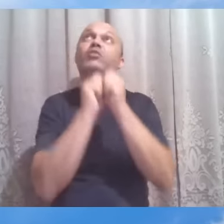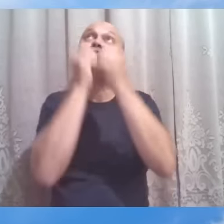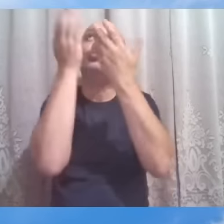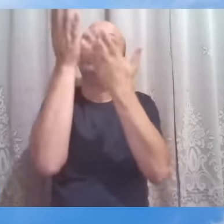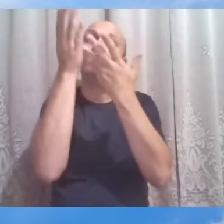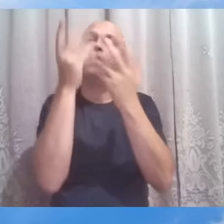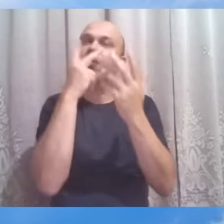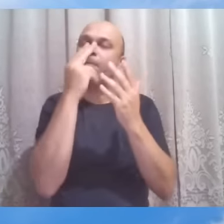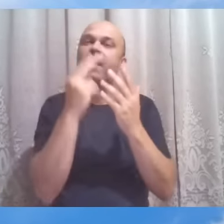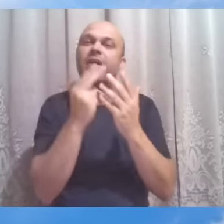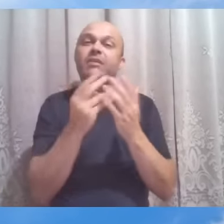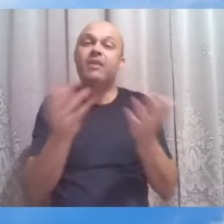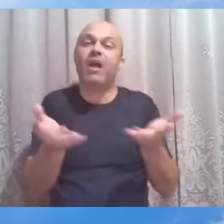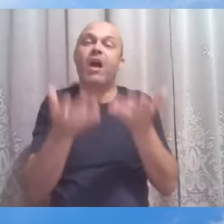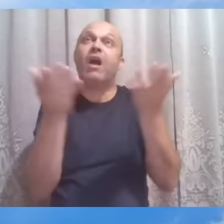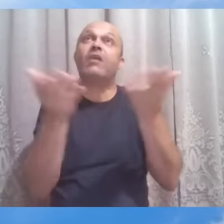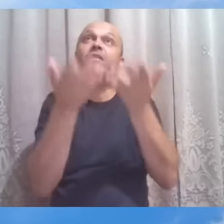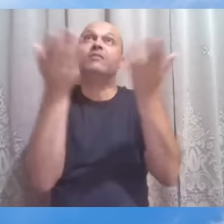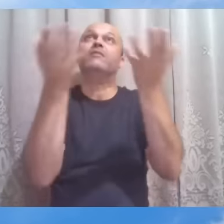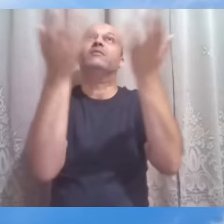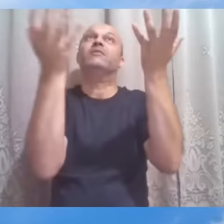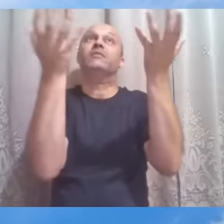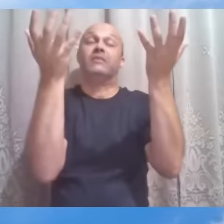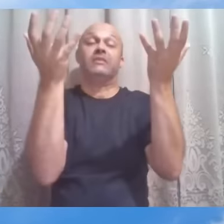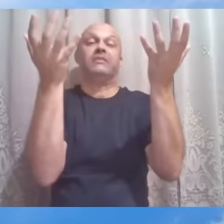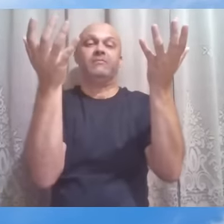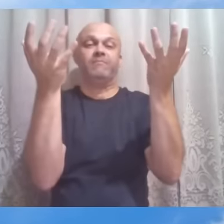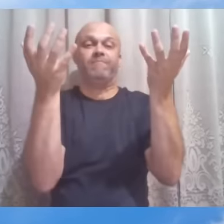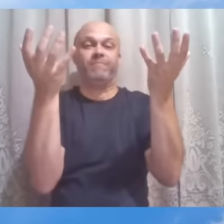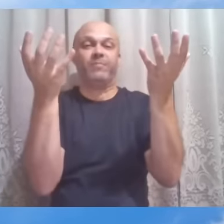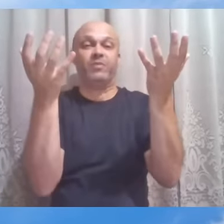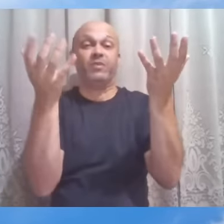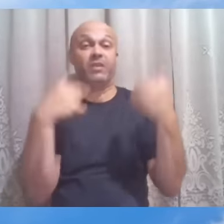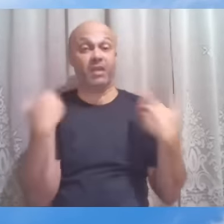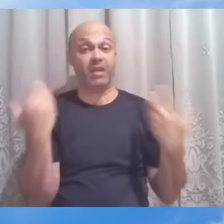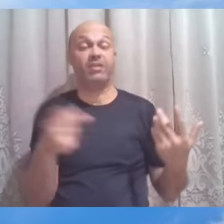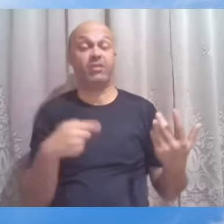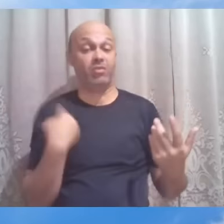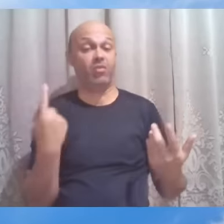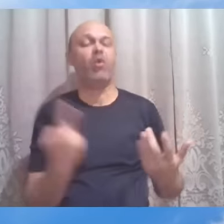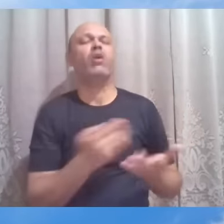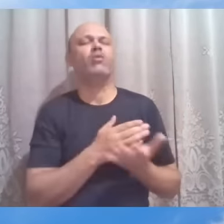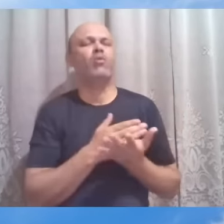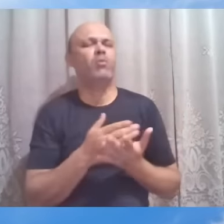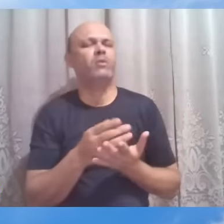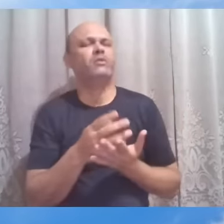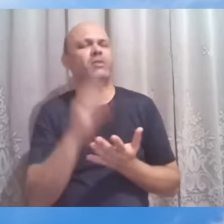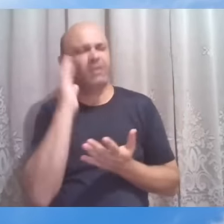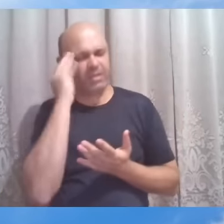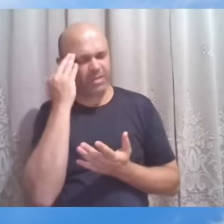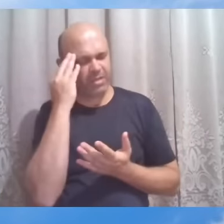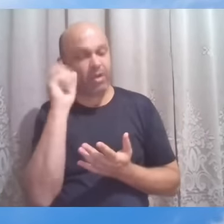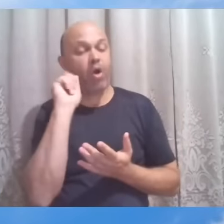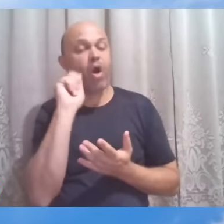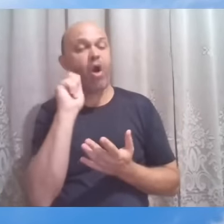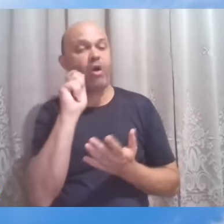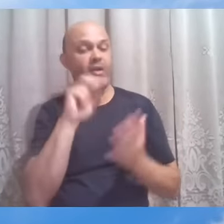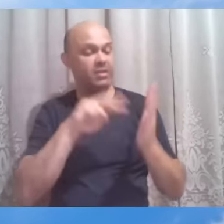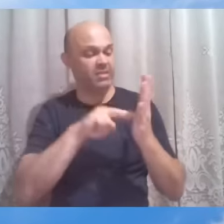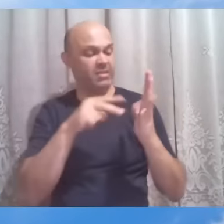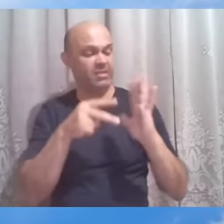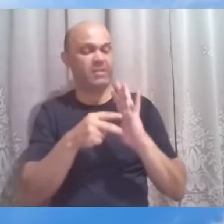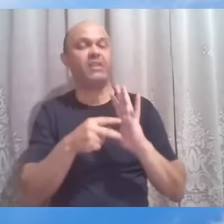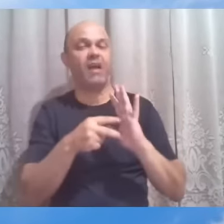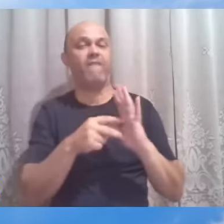vai se estreitando, que vai se engrandecendo. e é aí que a gente vai começando a entender o que diz a voz do bom